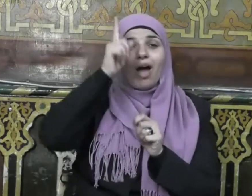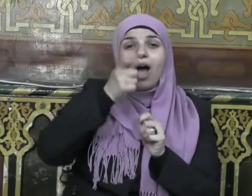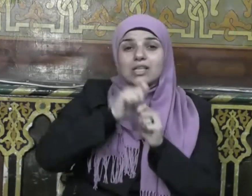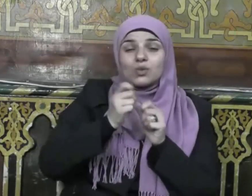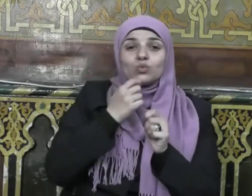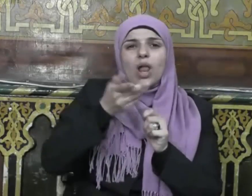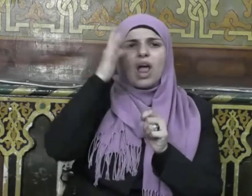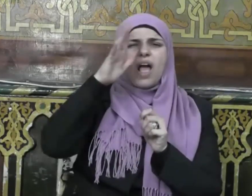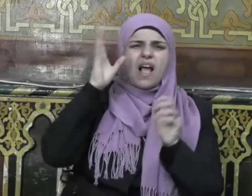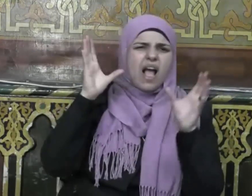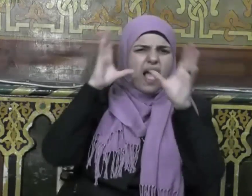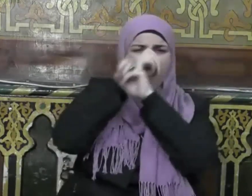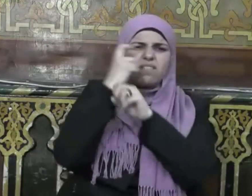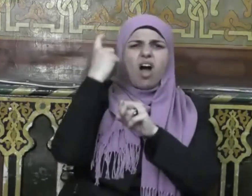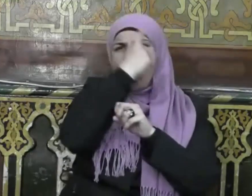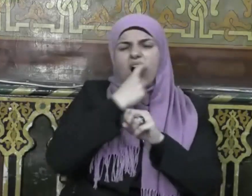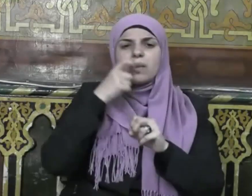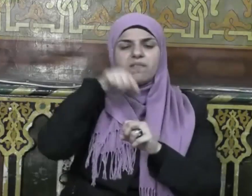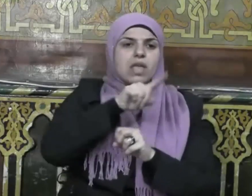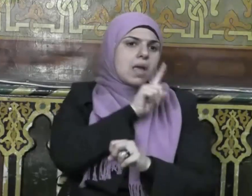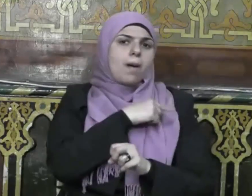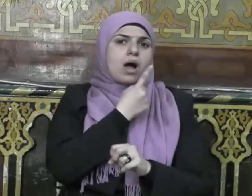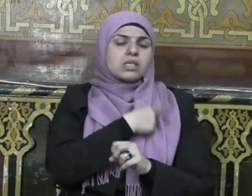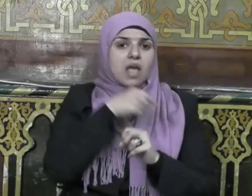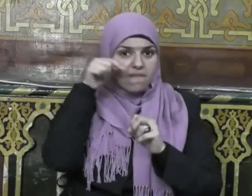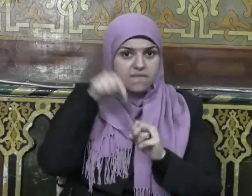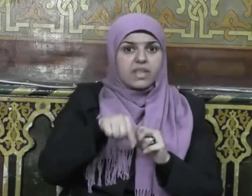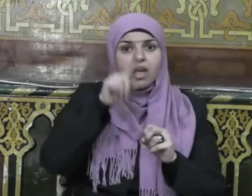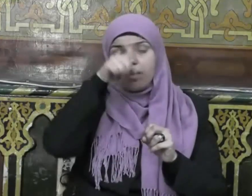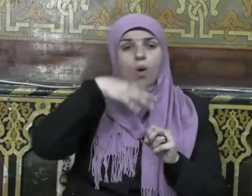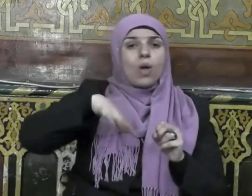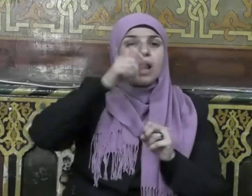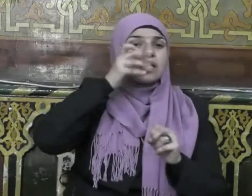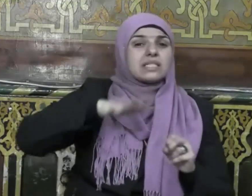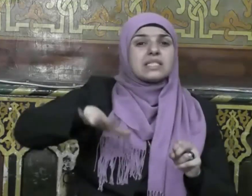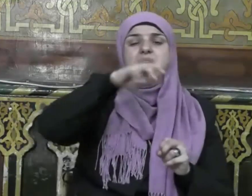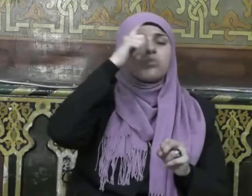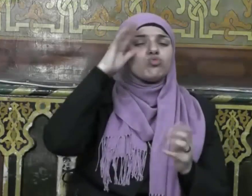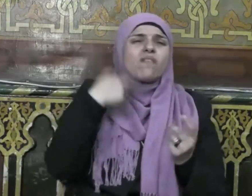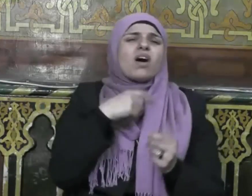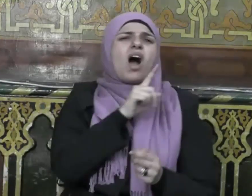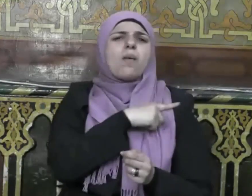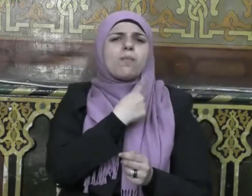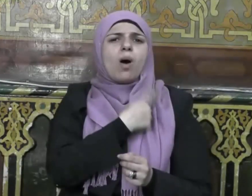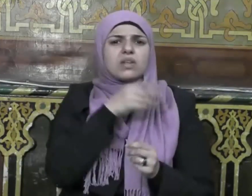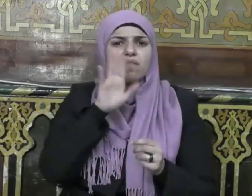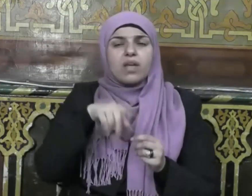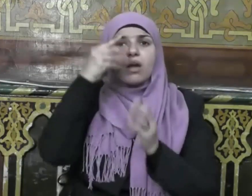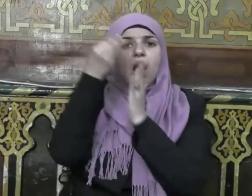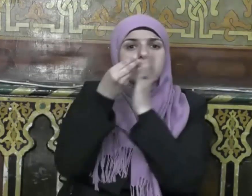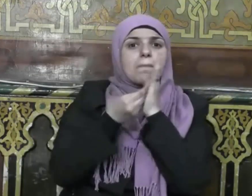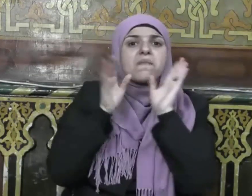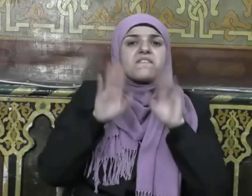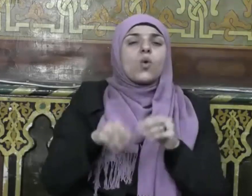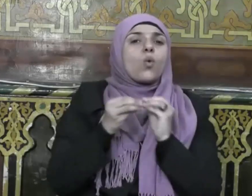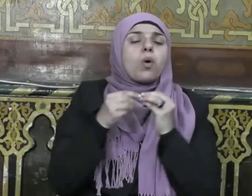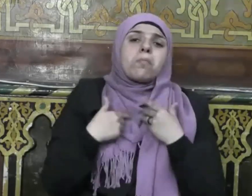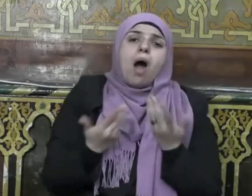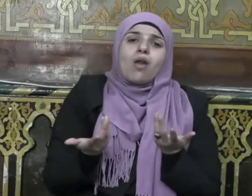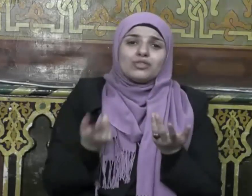أخفى غضبه في معاصيه فلا يدري الإنسان بأي معصية يؤخذ أو يعاقب ألم